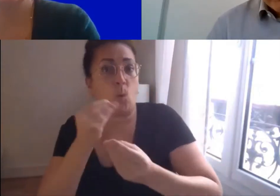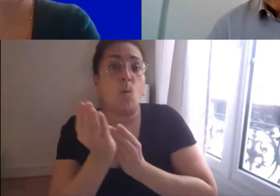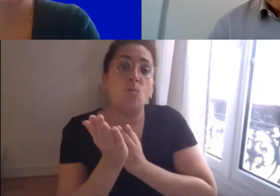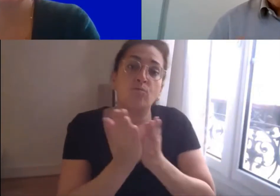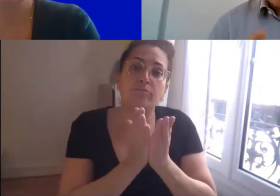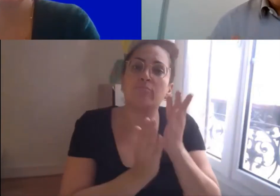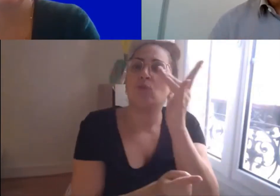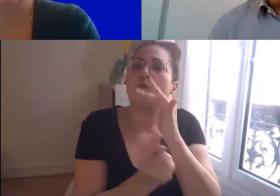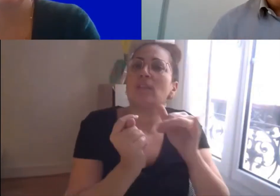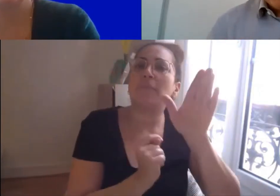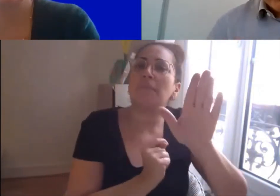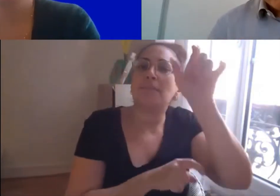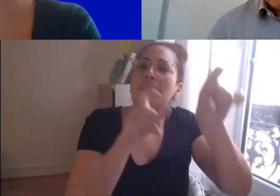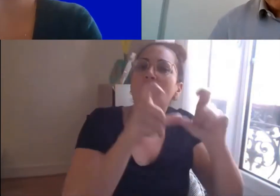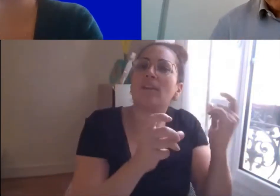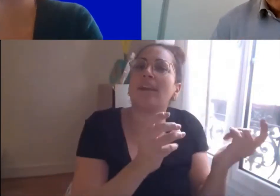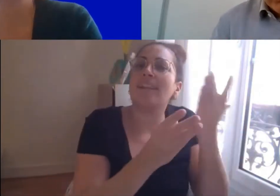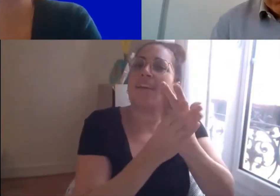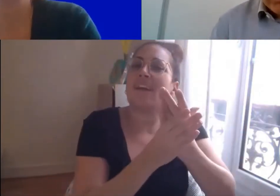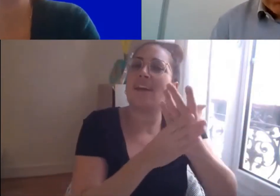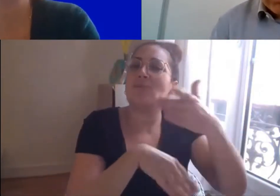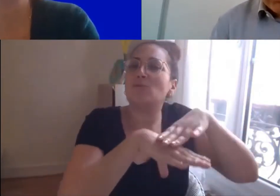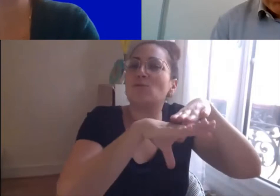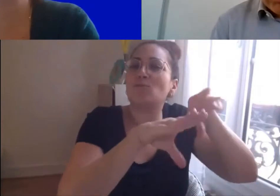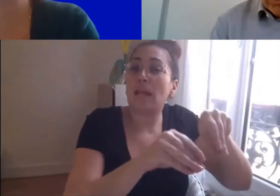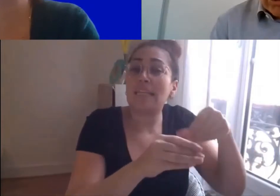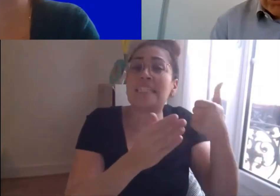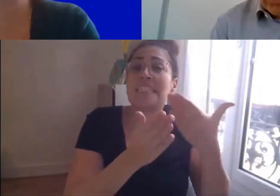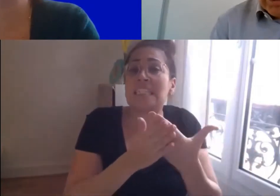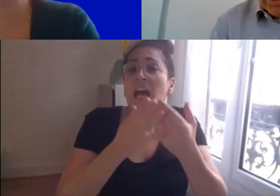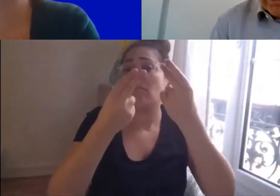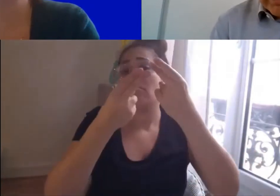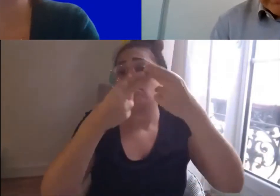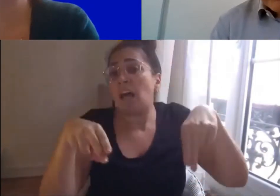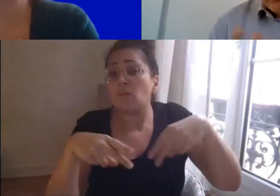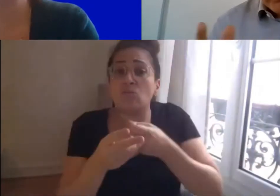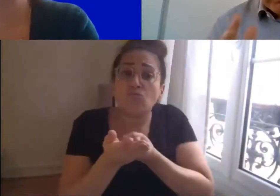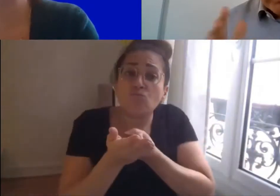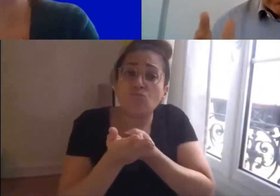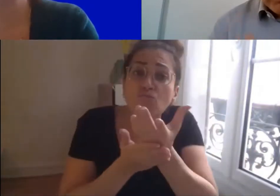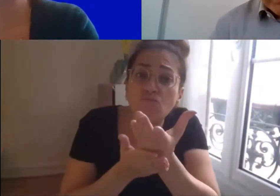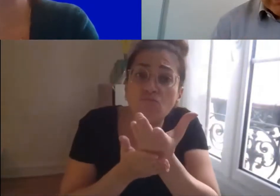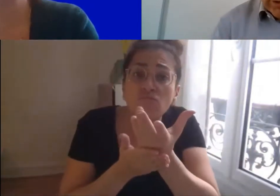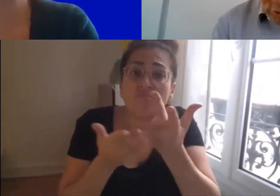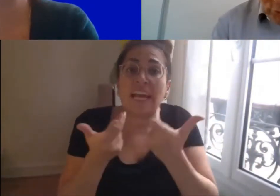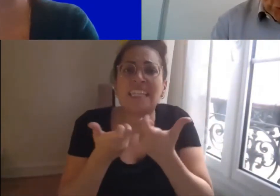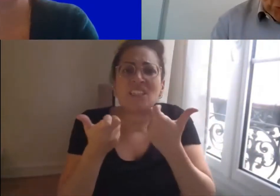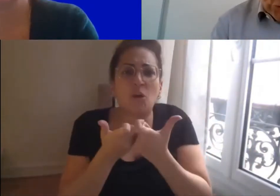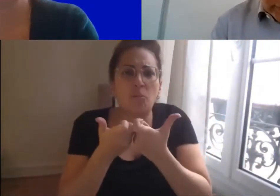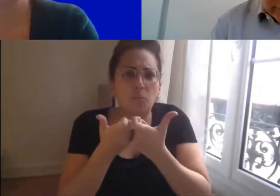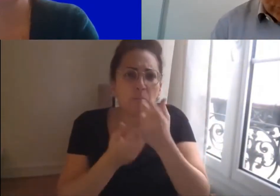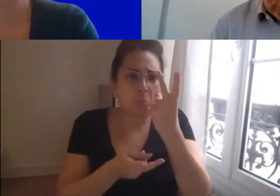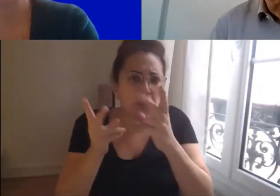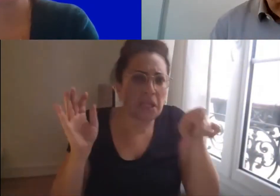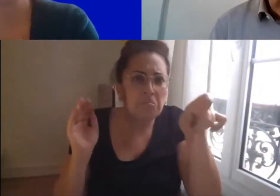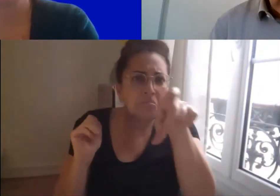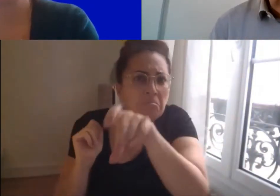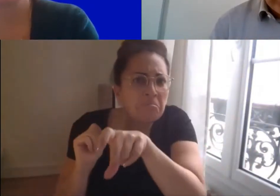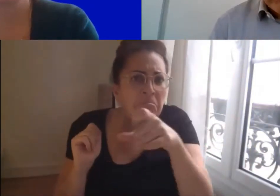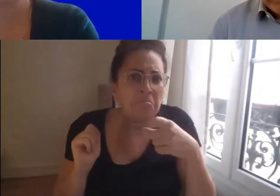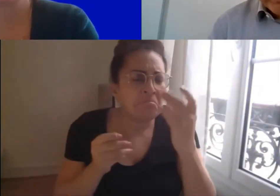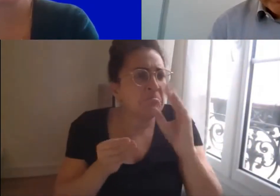Voilà, Véronique, ce que je peux dire en introduction sur qu'est-ce qu'on entend par recherche